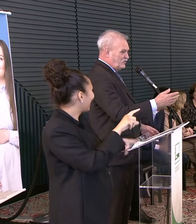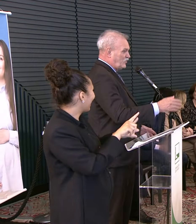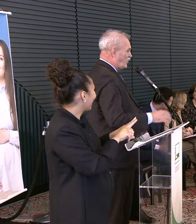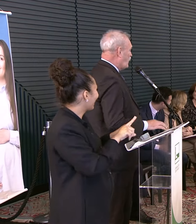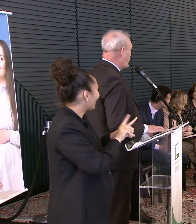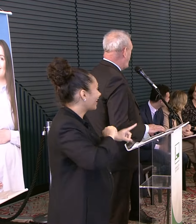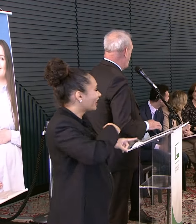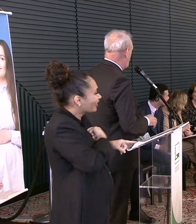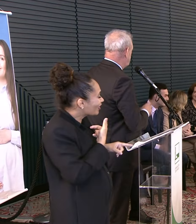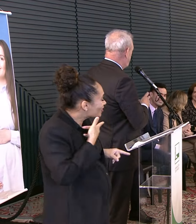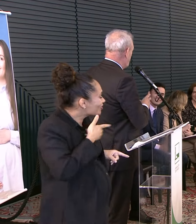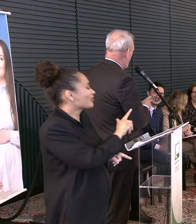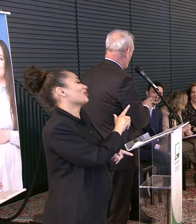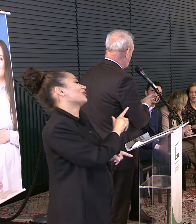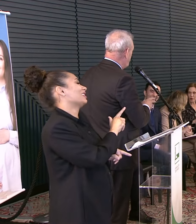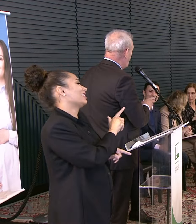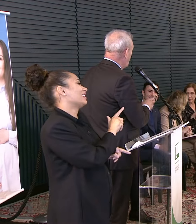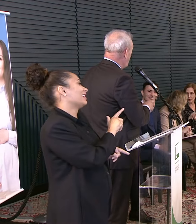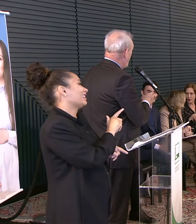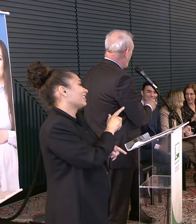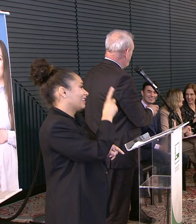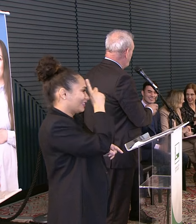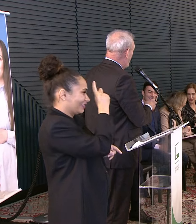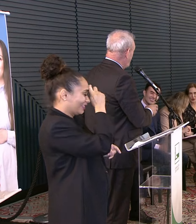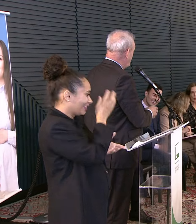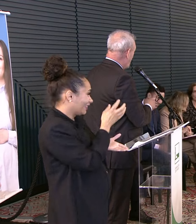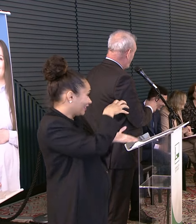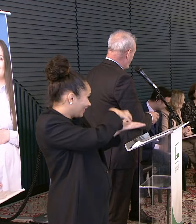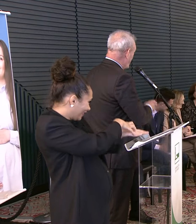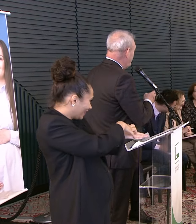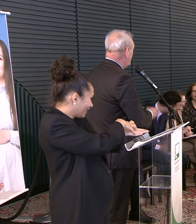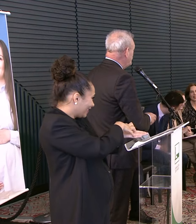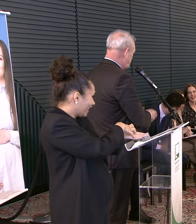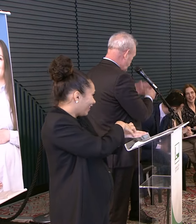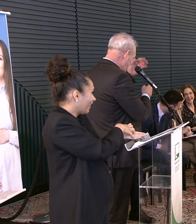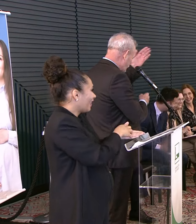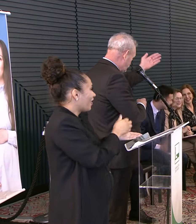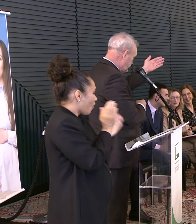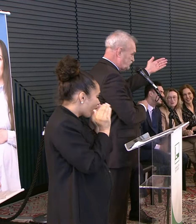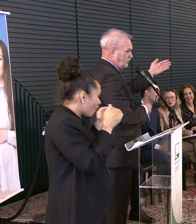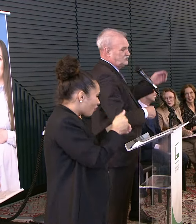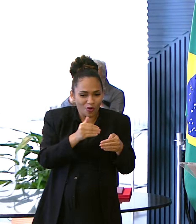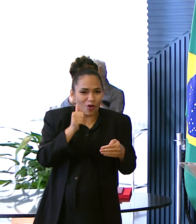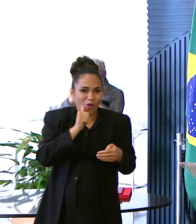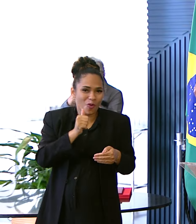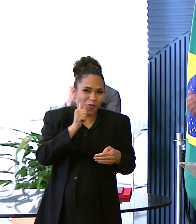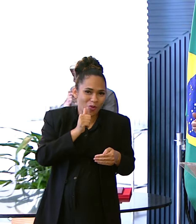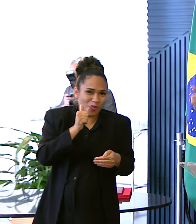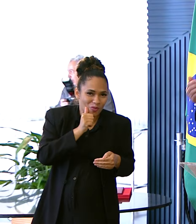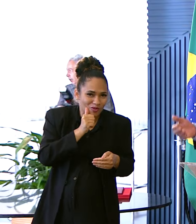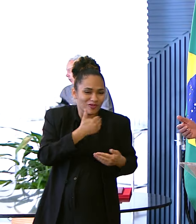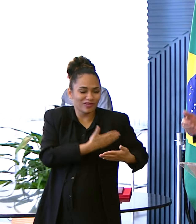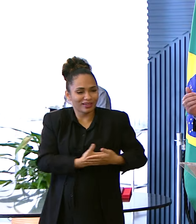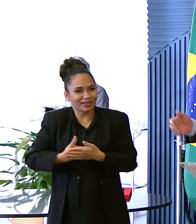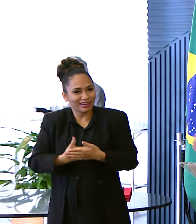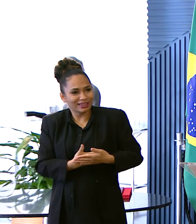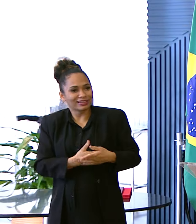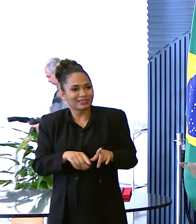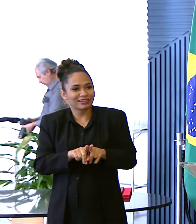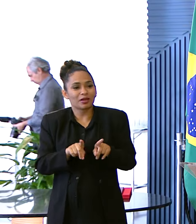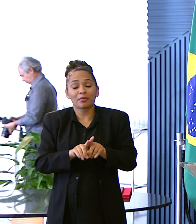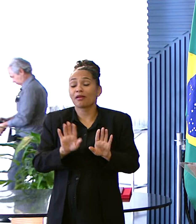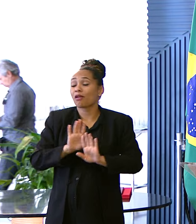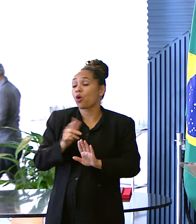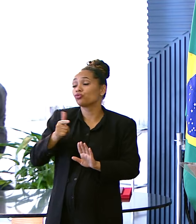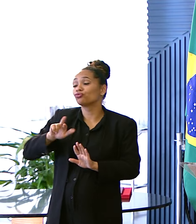gente conseguiu Colocar o hospital A unidade materna infantil Como eles gostam de chamar E eu gosto de chamar O hospital